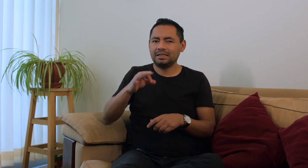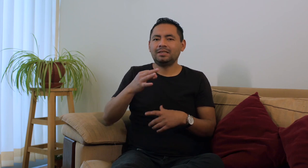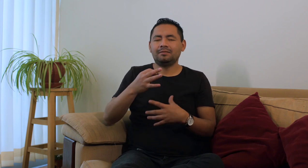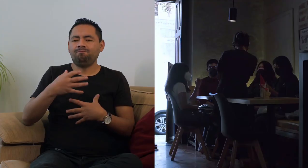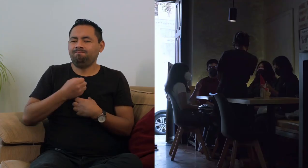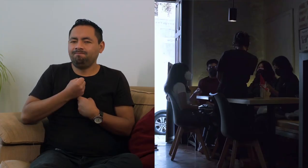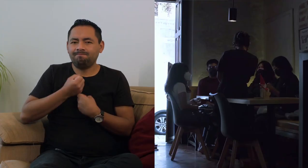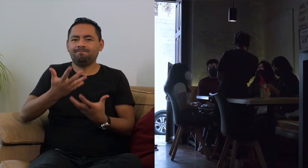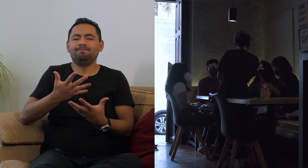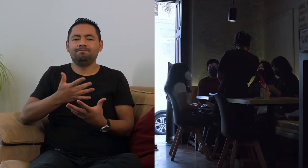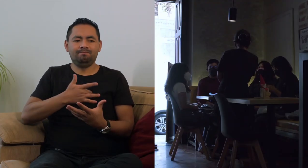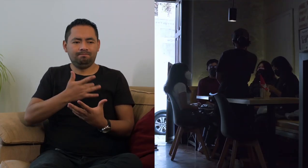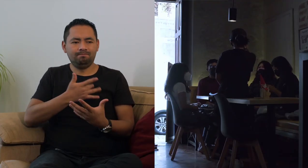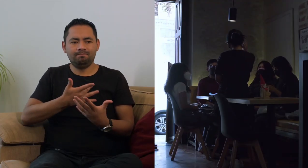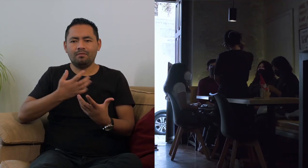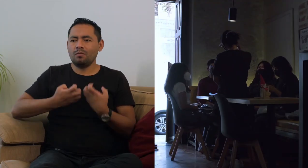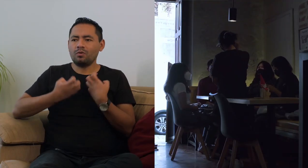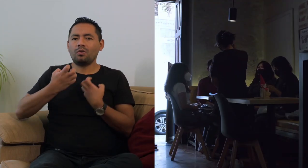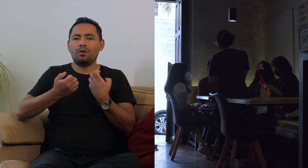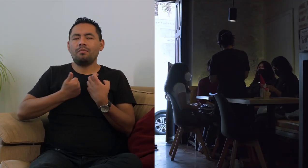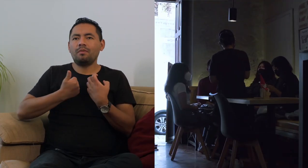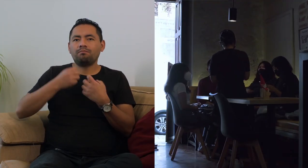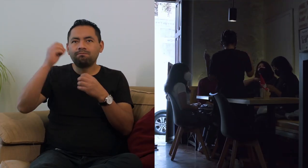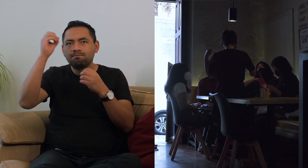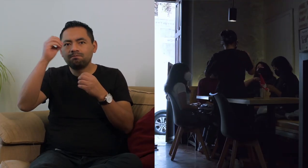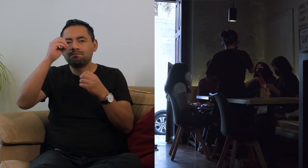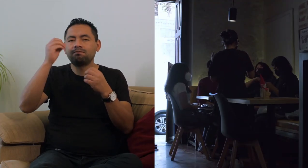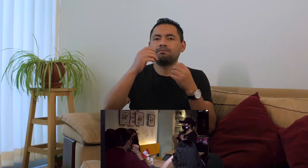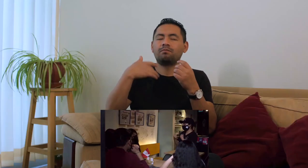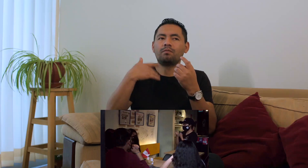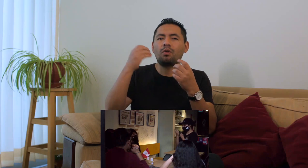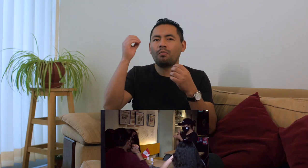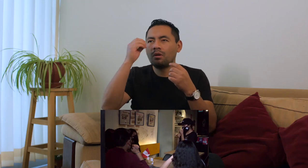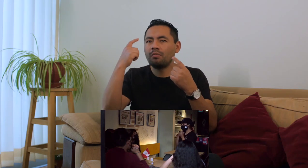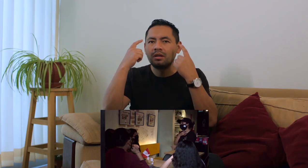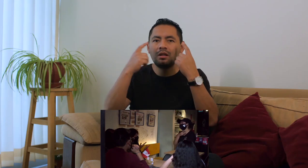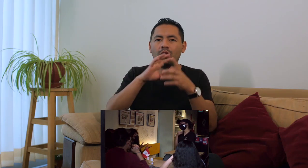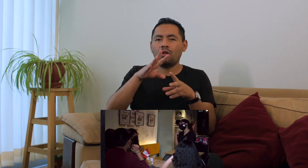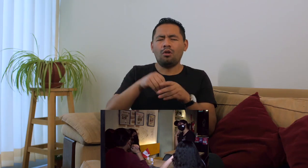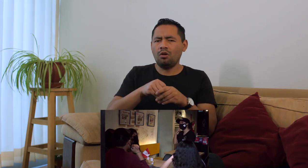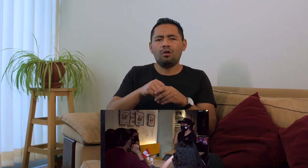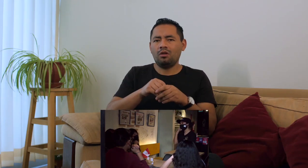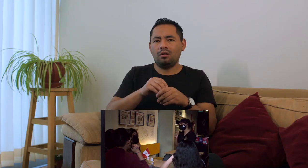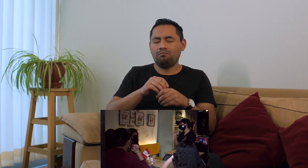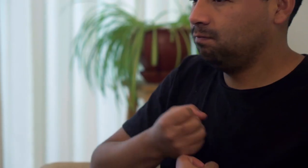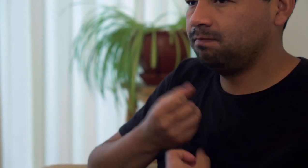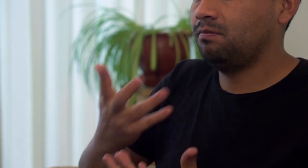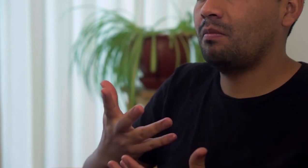personas tenemos la necesidad de transmitir nuestros sentimientos, emociones, pensamientos, opiniones. Pero si una persona sorda, un